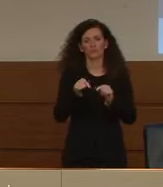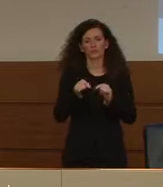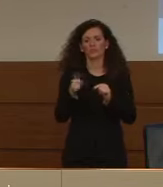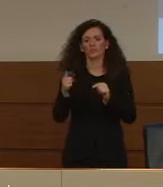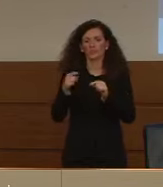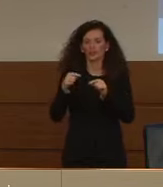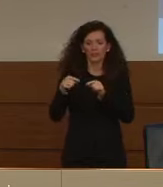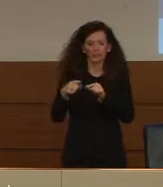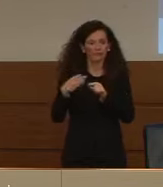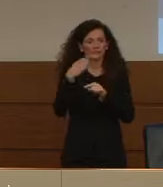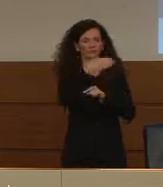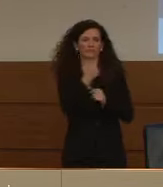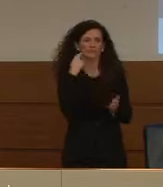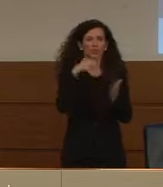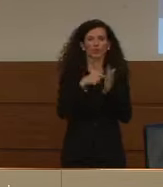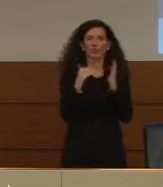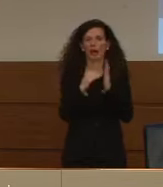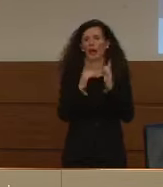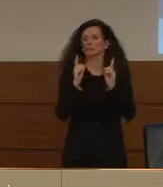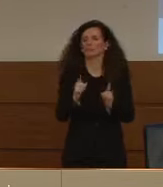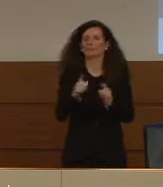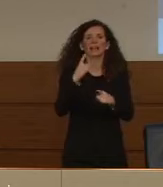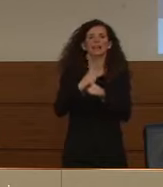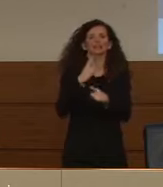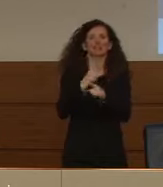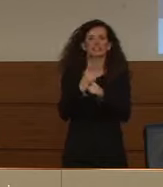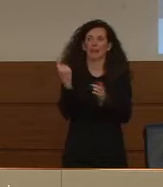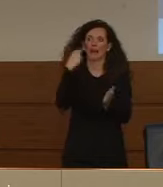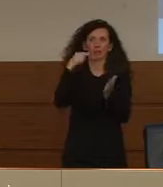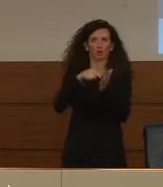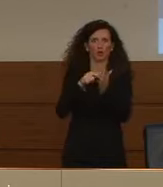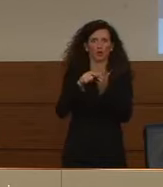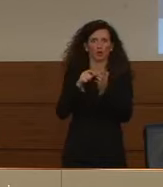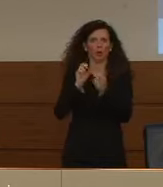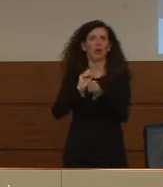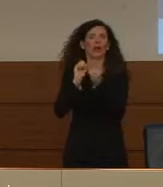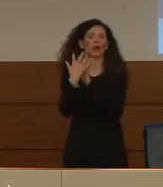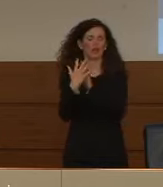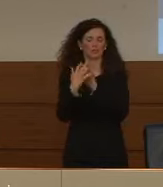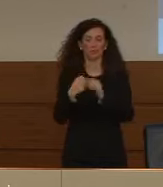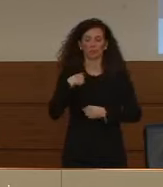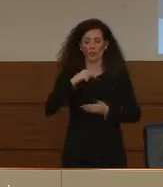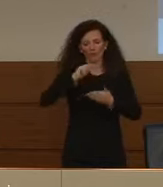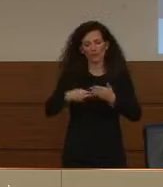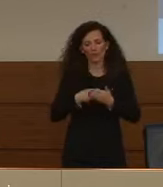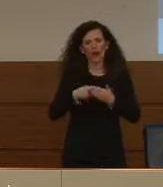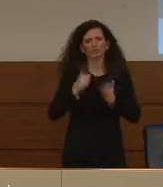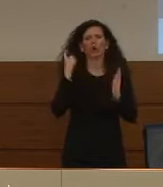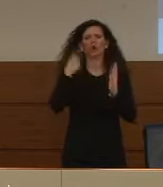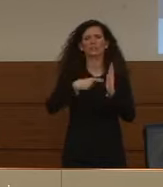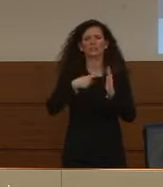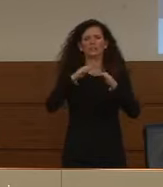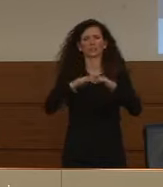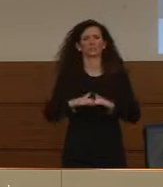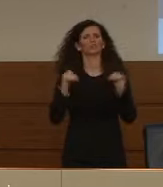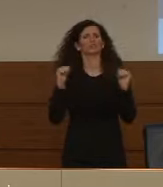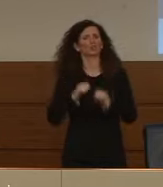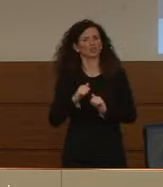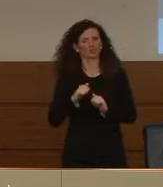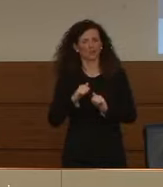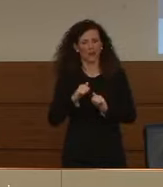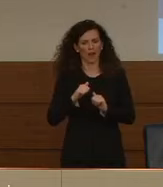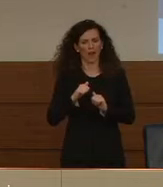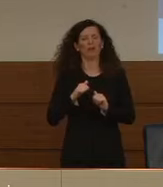Stato di necessità. Voglio anche dire che poco fa ho firmato un'ordinanza di protezione civile che consente la